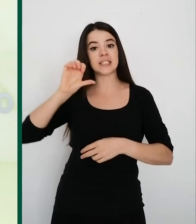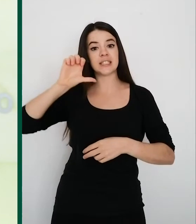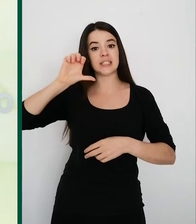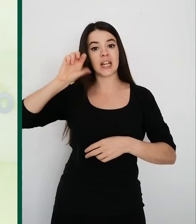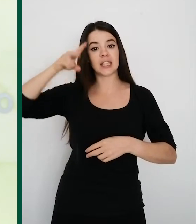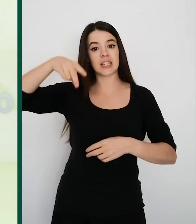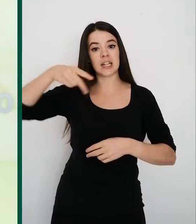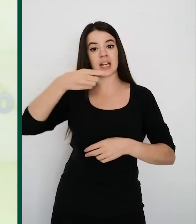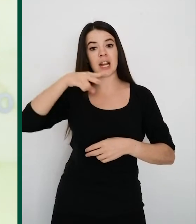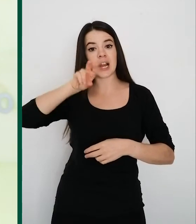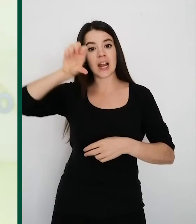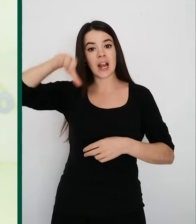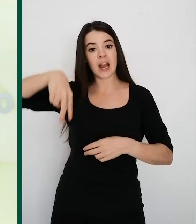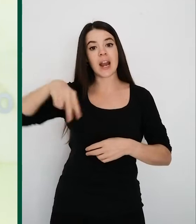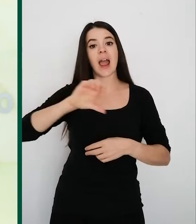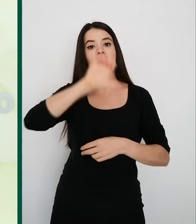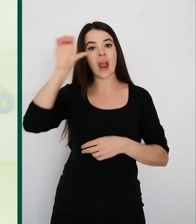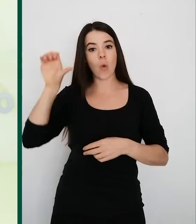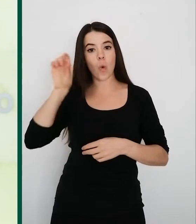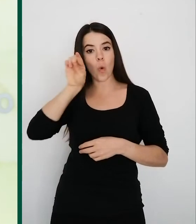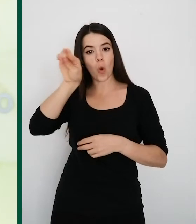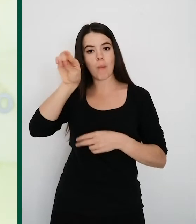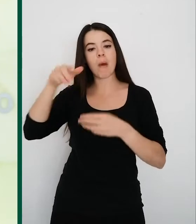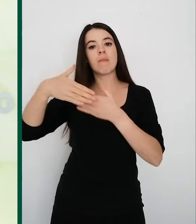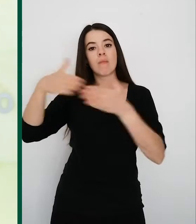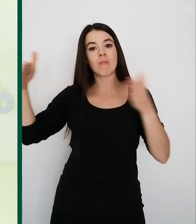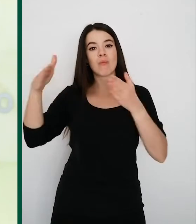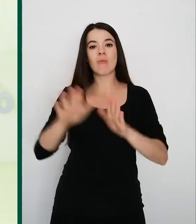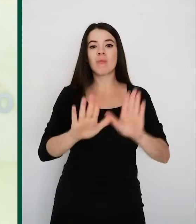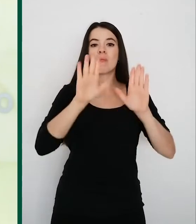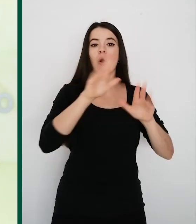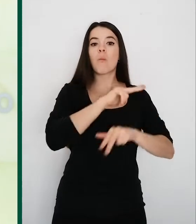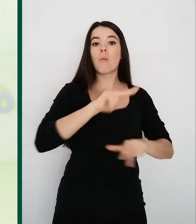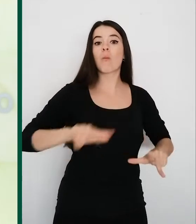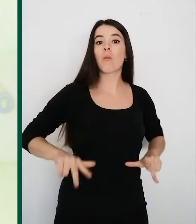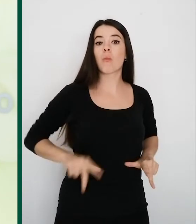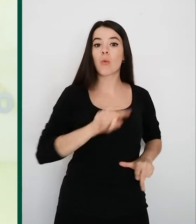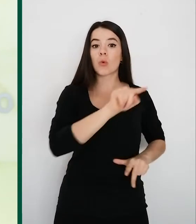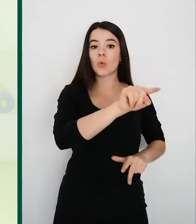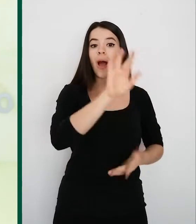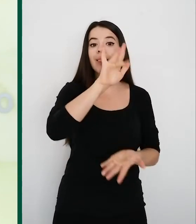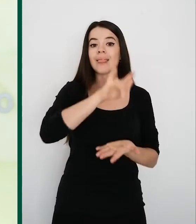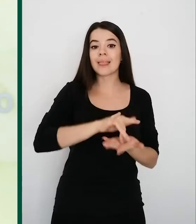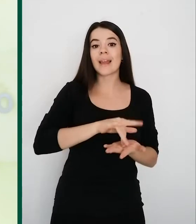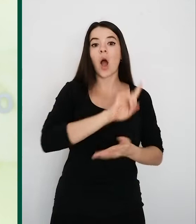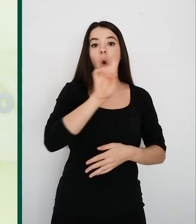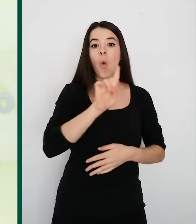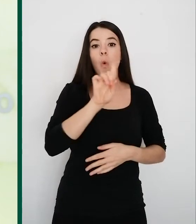de Europa excepto con Portugal con el que abriremos fronteras a partir del día 1 de